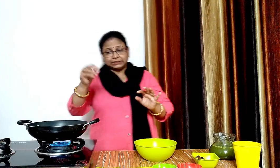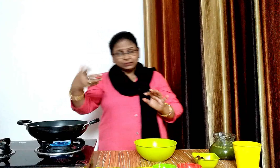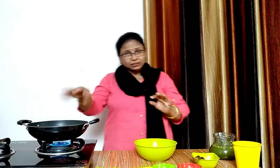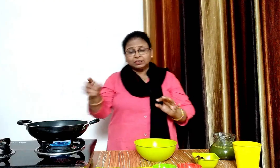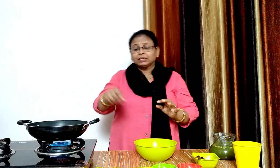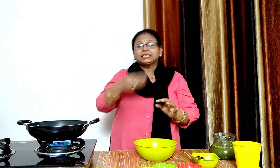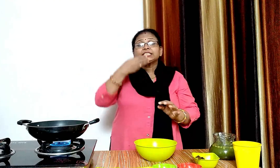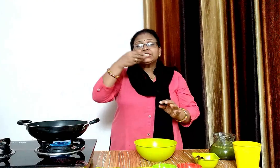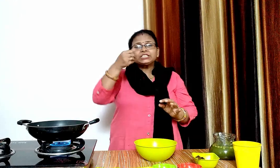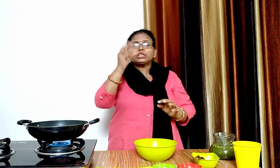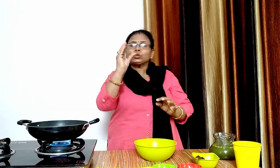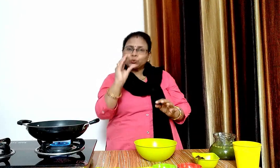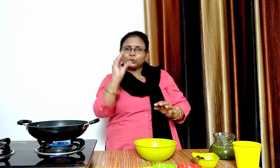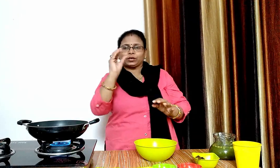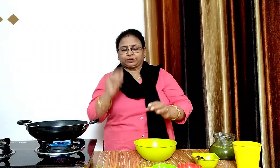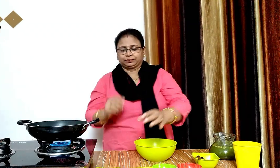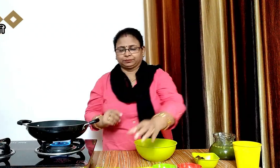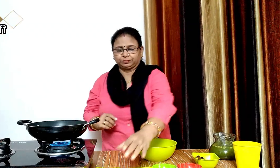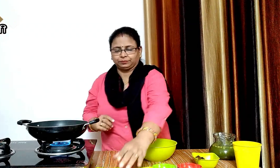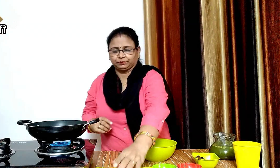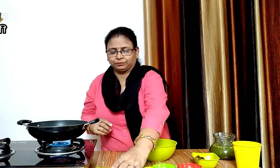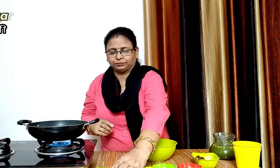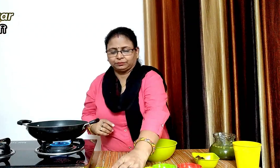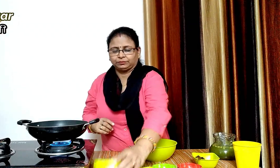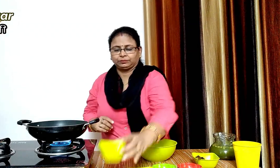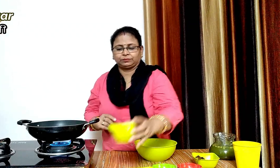और आधा कप चिनी डाल का इसको अच्ची से उबलने देंगे